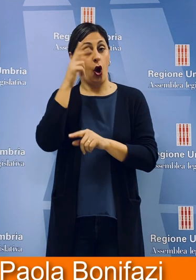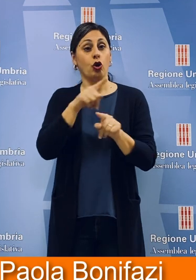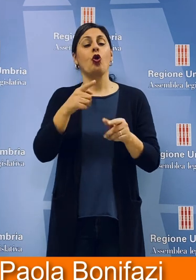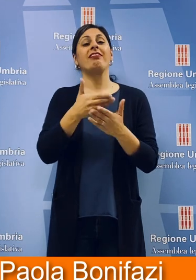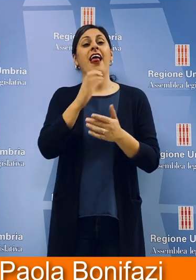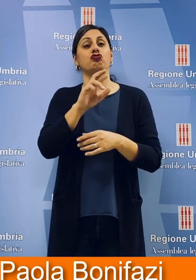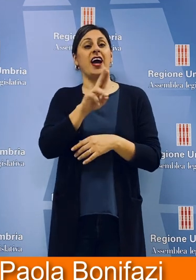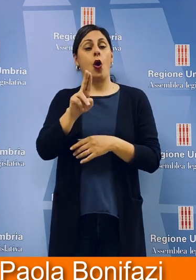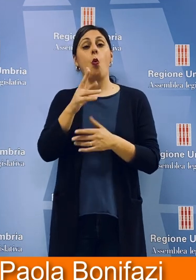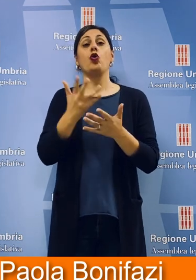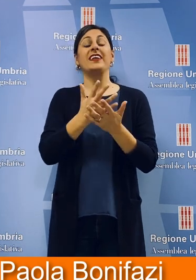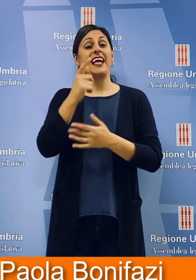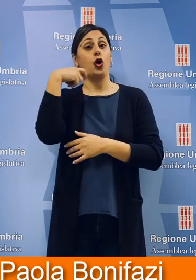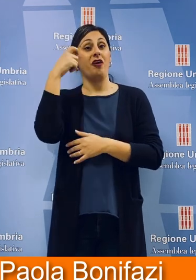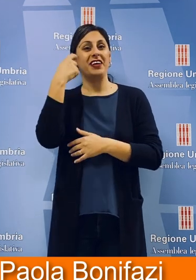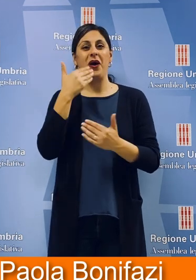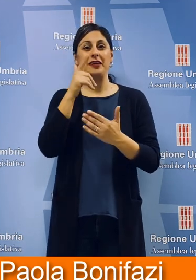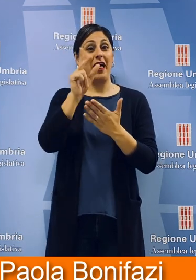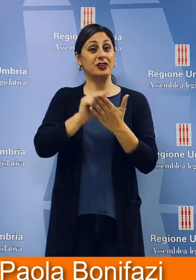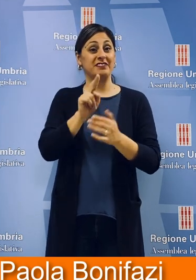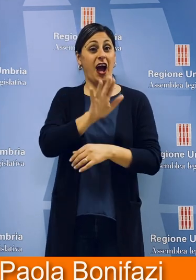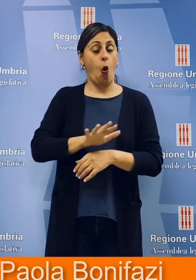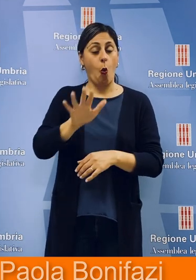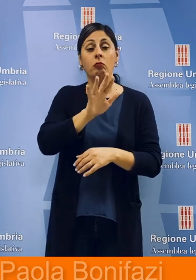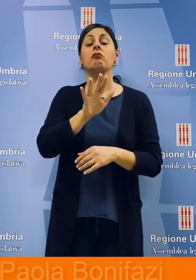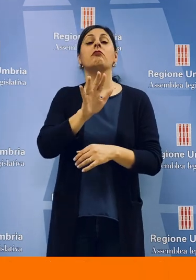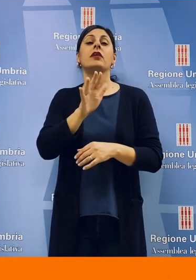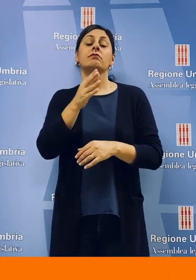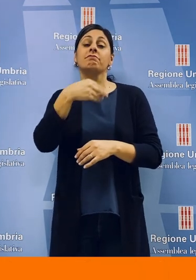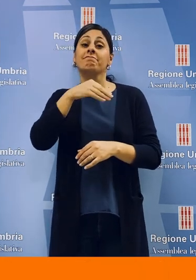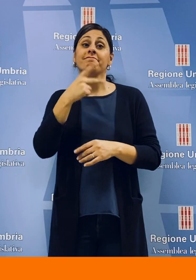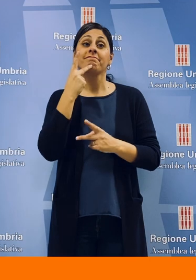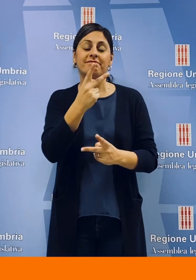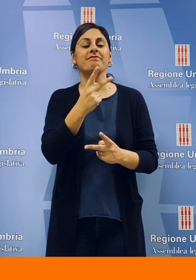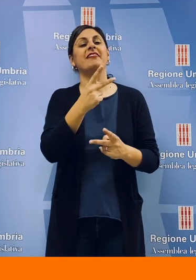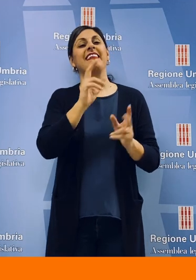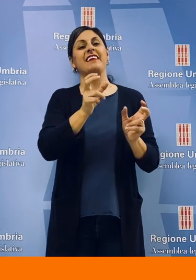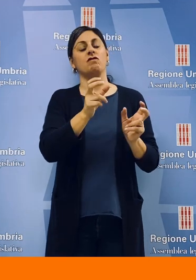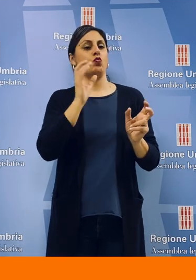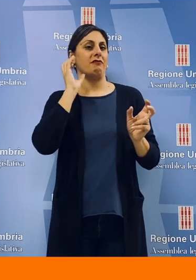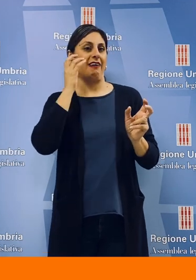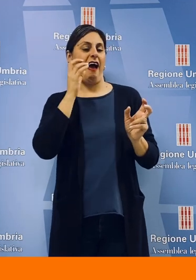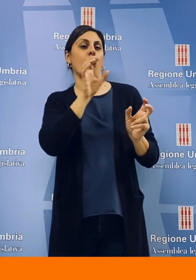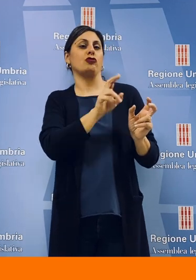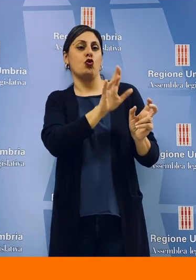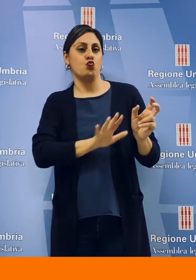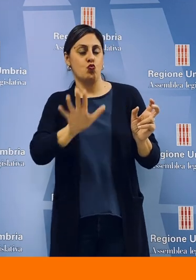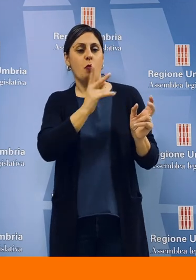TeleCRU, notiziario video dell'Assemblea legislativa dell'Umbria, va in onda sulle emittenti televisive e radiofoniche della